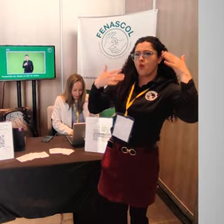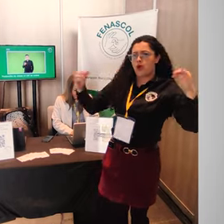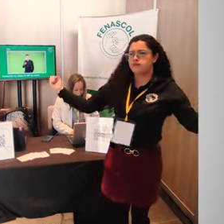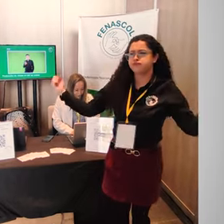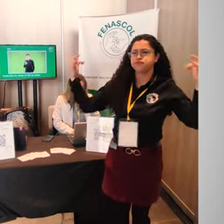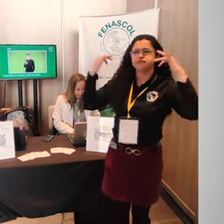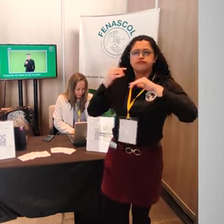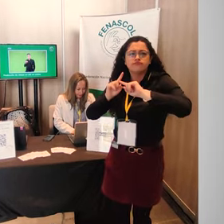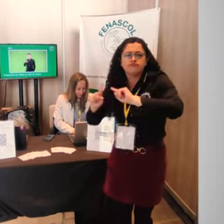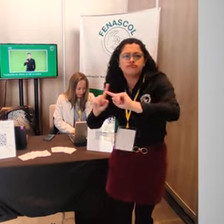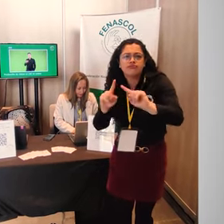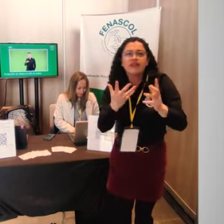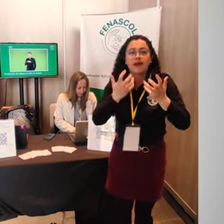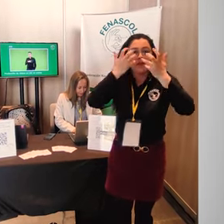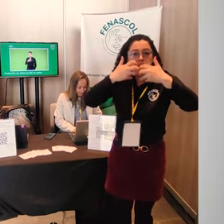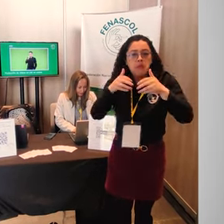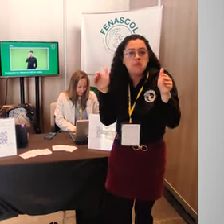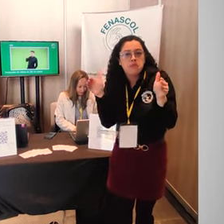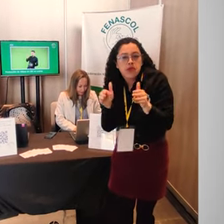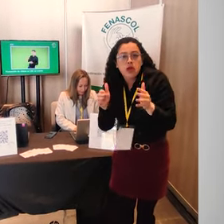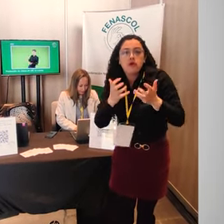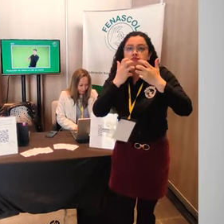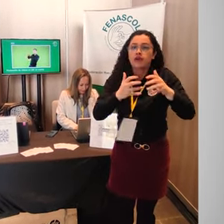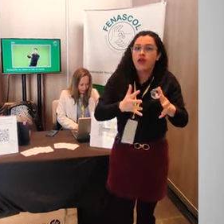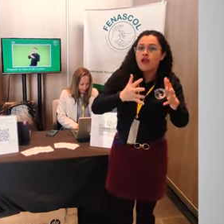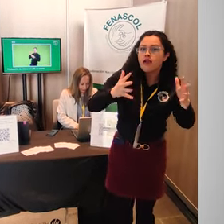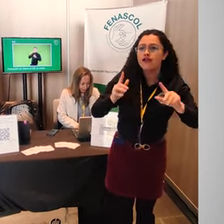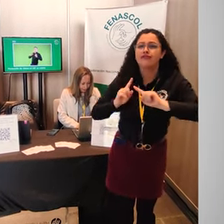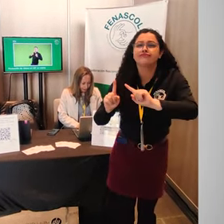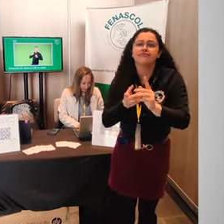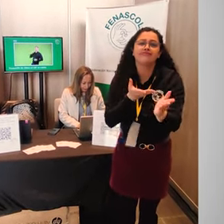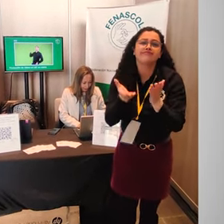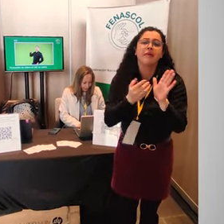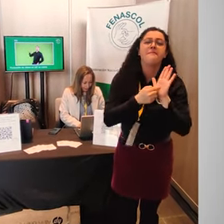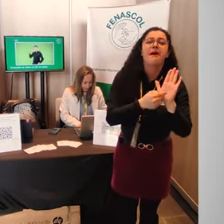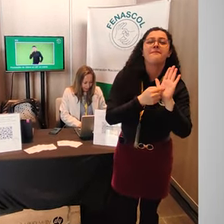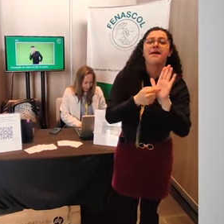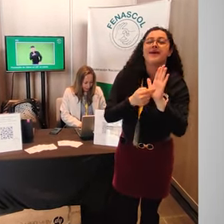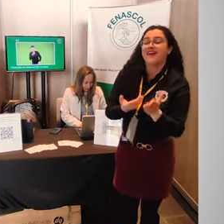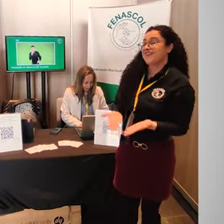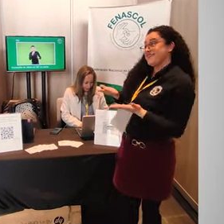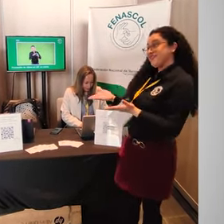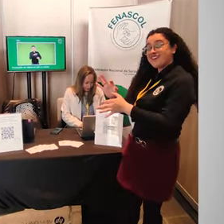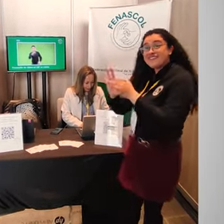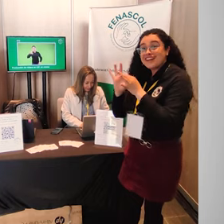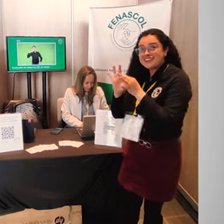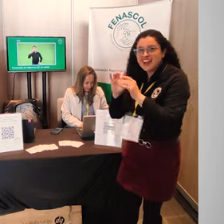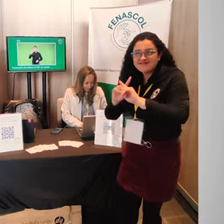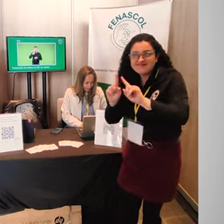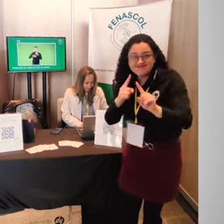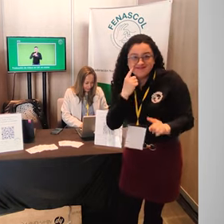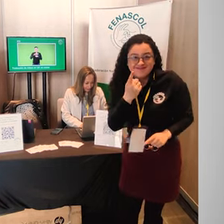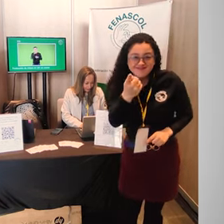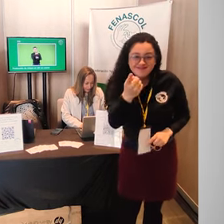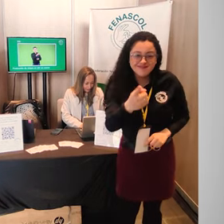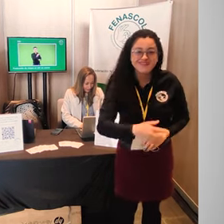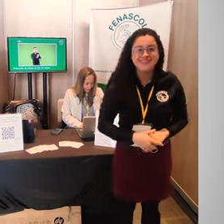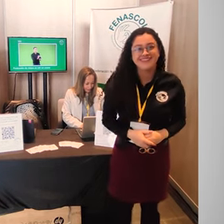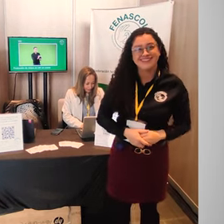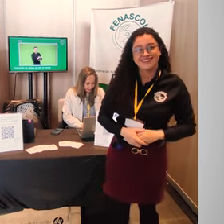donde se reúnen medianas y pequeñas empresas para ofrecer sus productos y servicios. En este momento estamos en el stand de Fenascol. Miren.